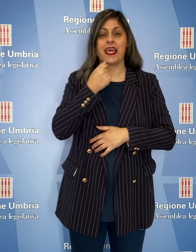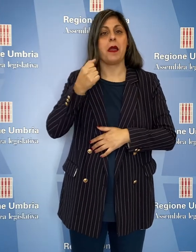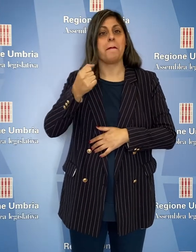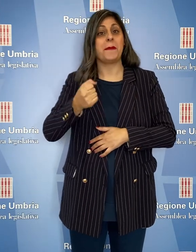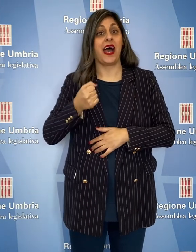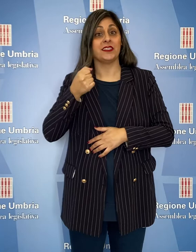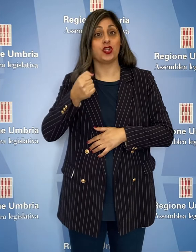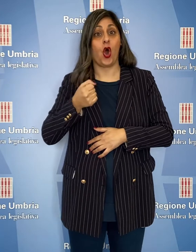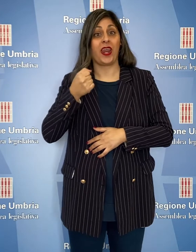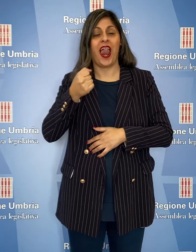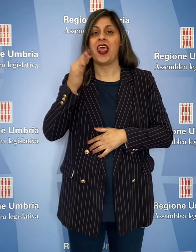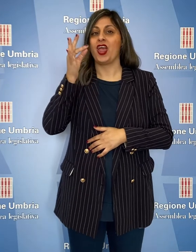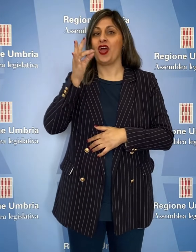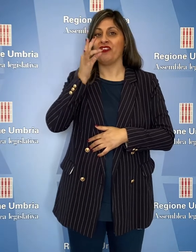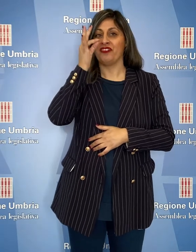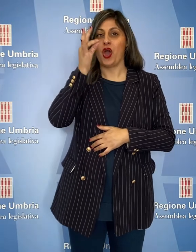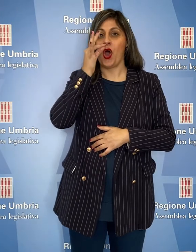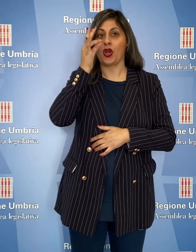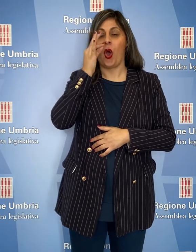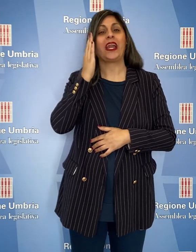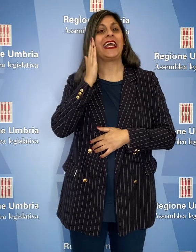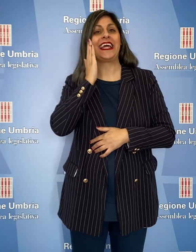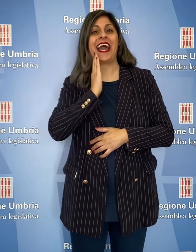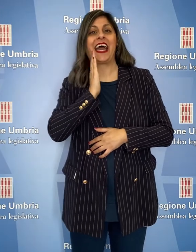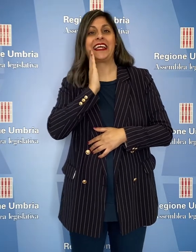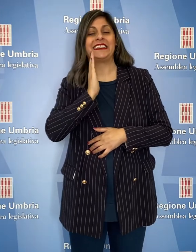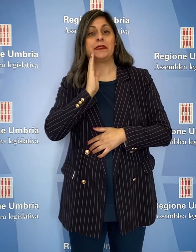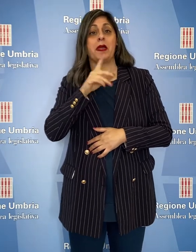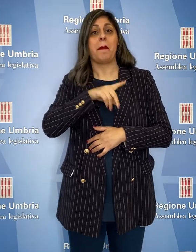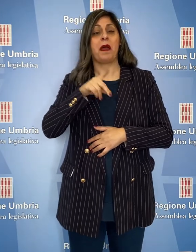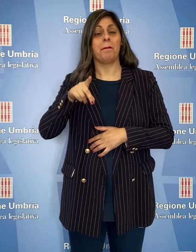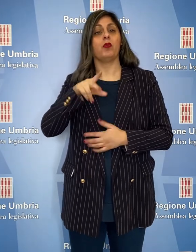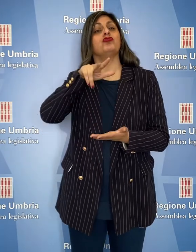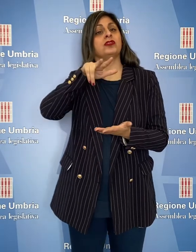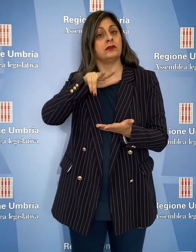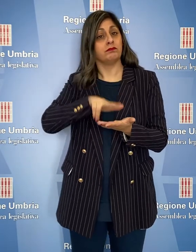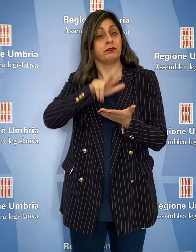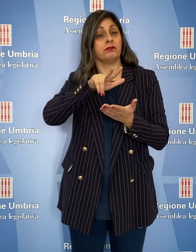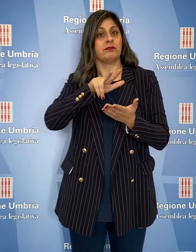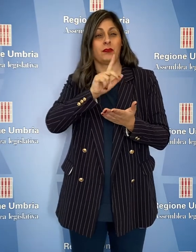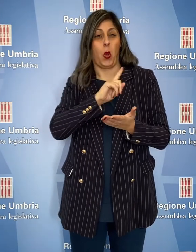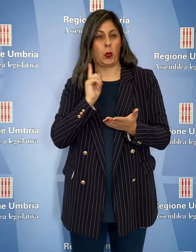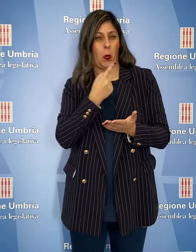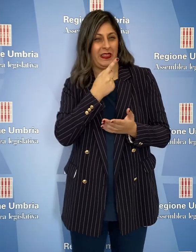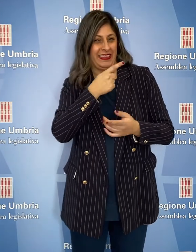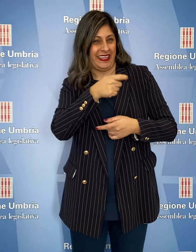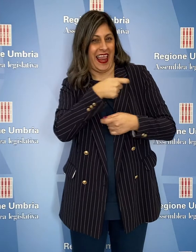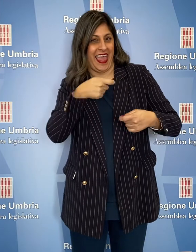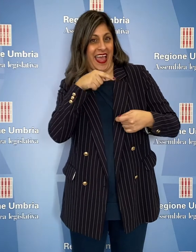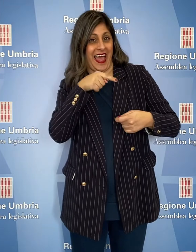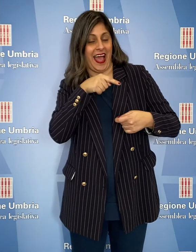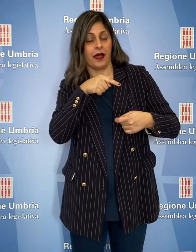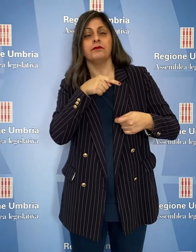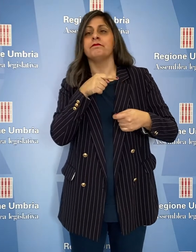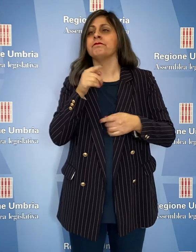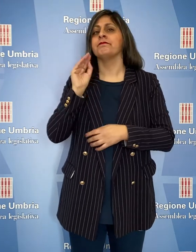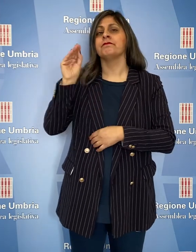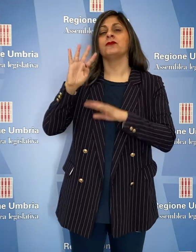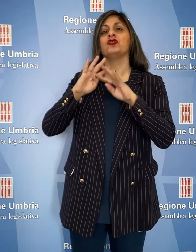Rondini, Nicchi, Pastorelli, Fioroni, Carissimi e Peppucci, tutti della Lega,